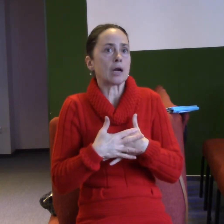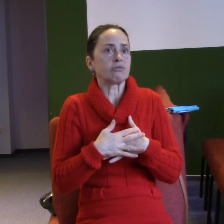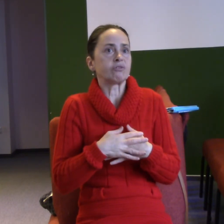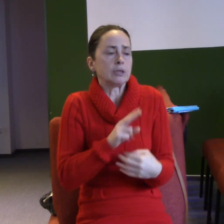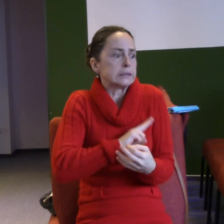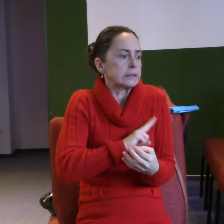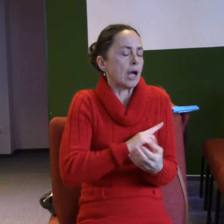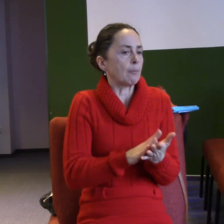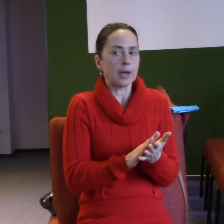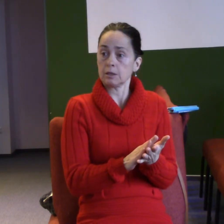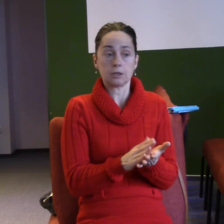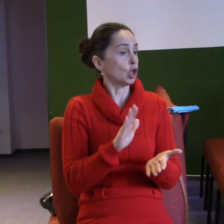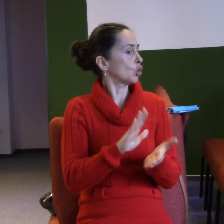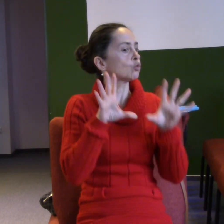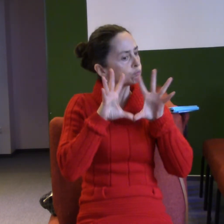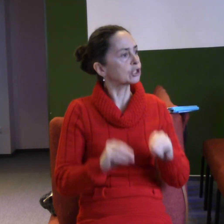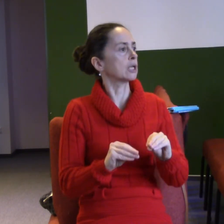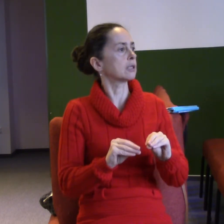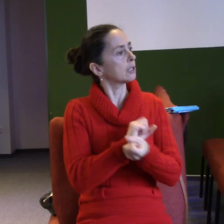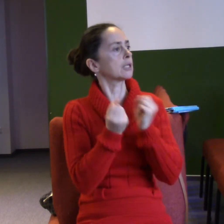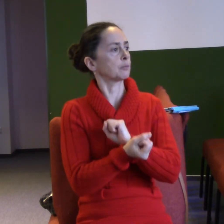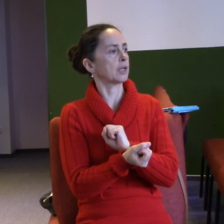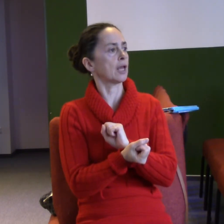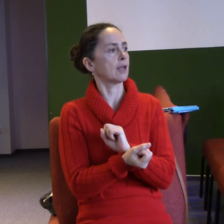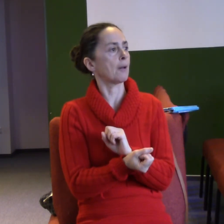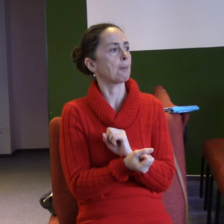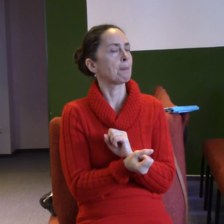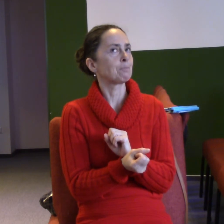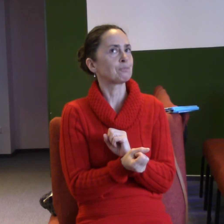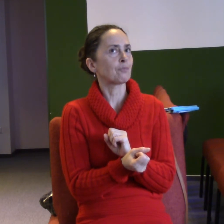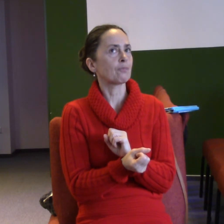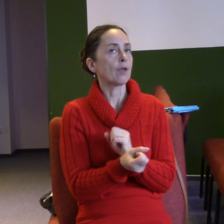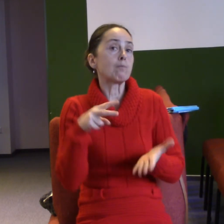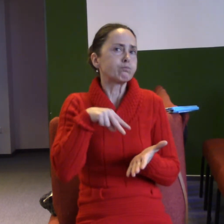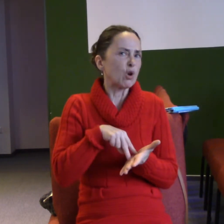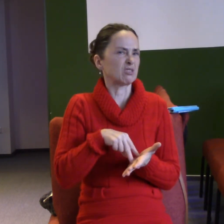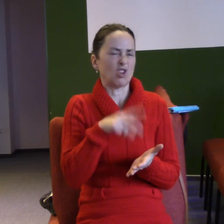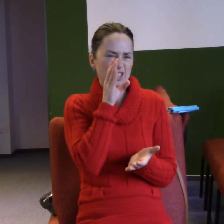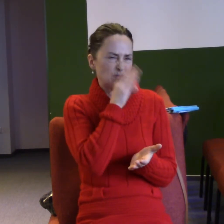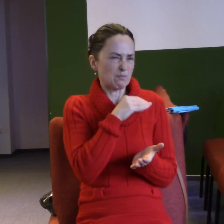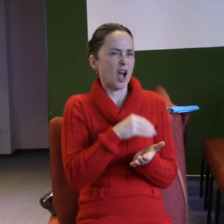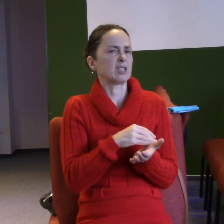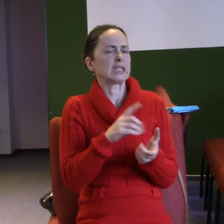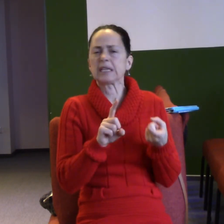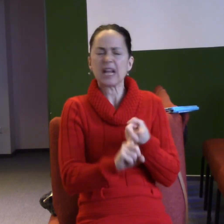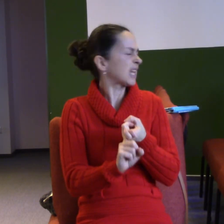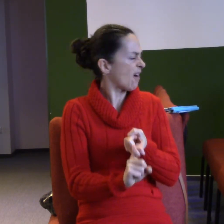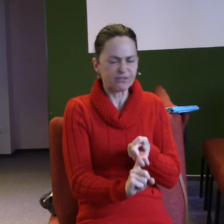není. Tam, kde bylo možná nějaký zlý postoj, tam nebyla nevěra, já nevím co, tak najednou,